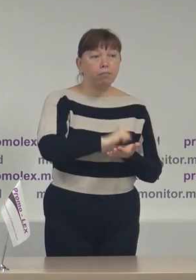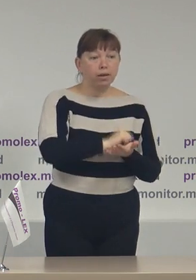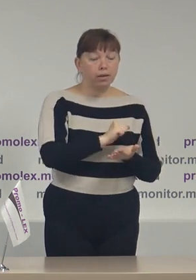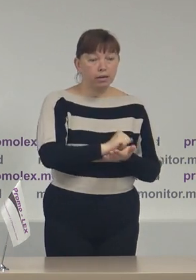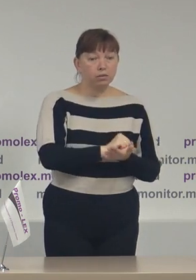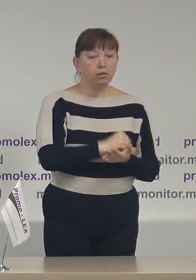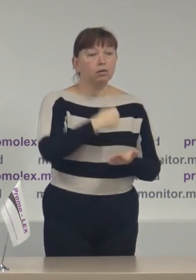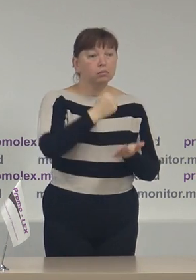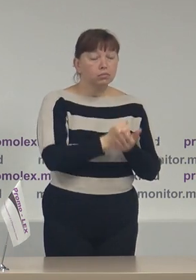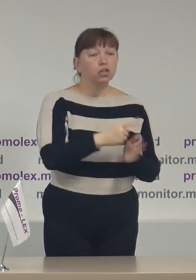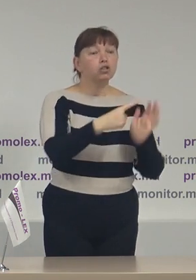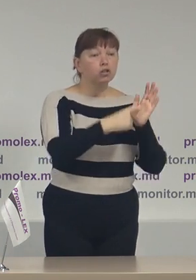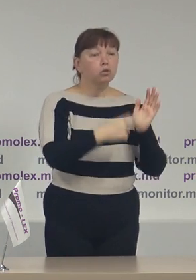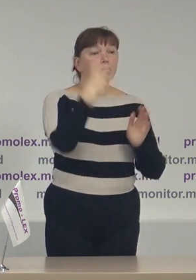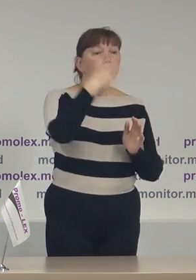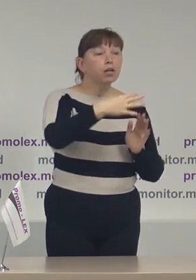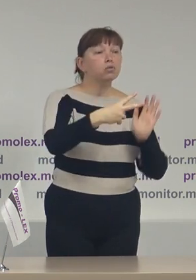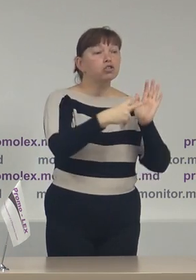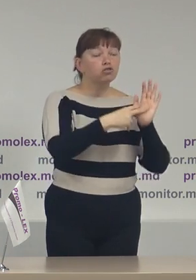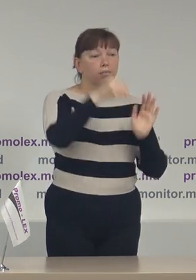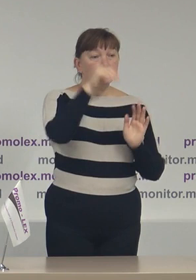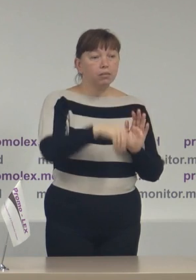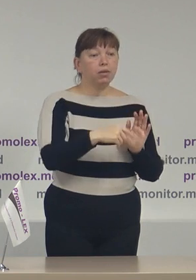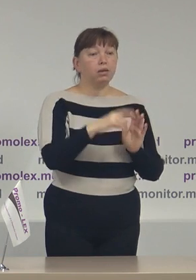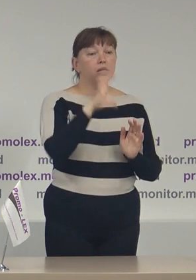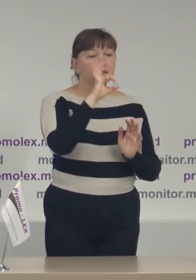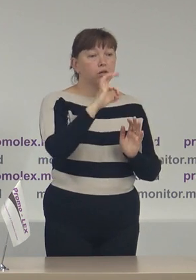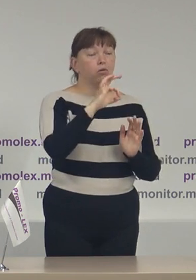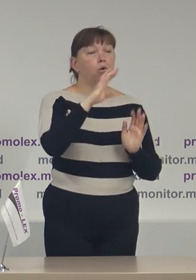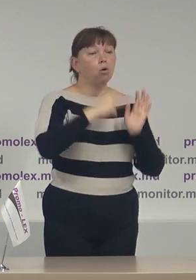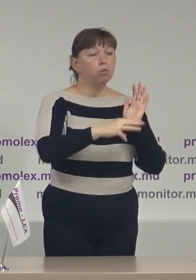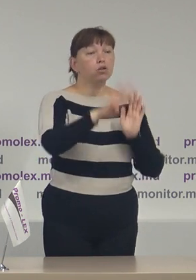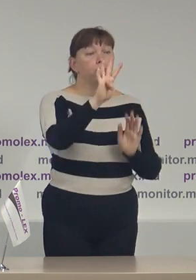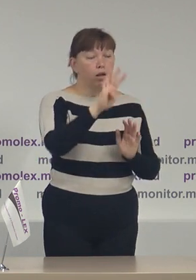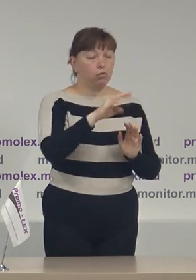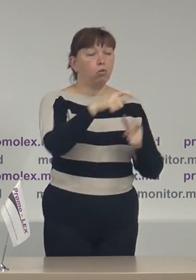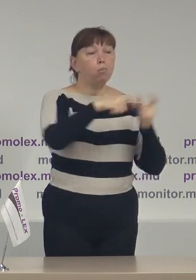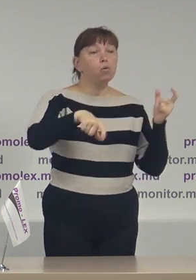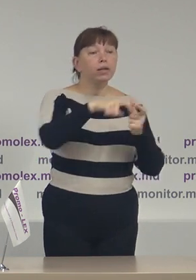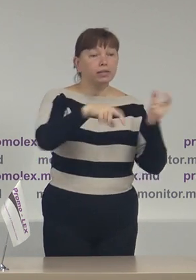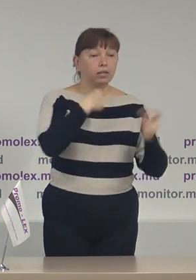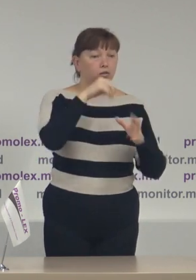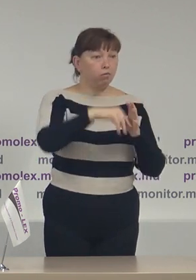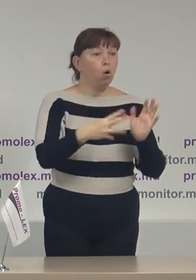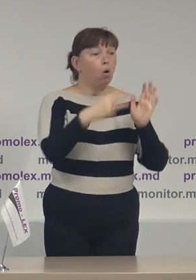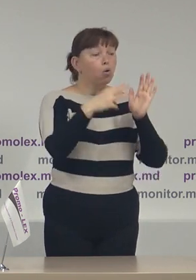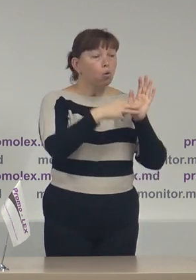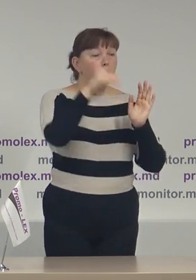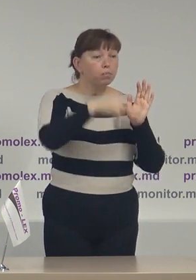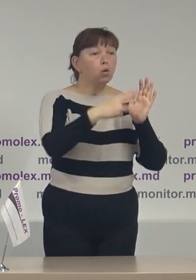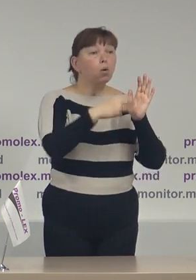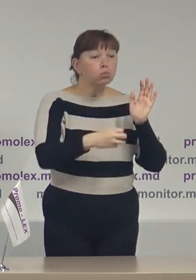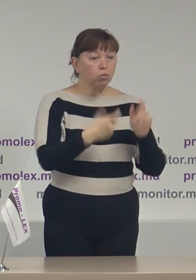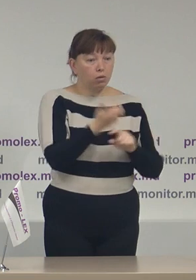aprobat tirajul de 647.084 buletine de vot adică cu 8.802